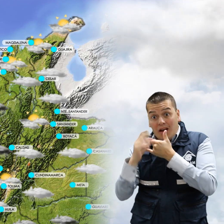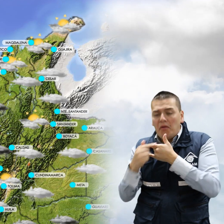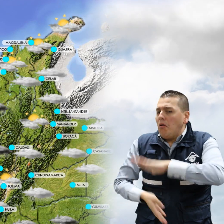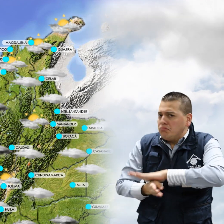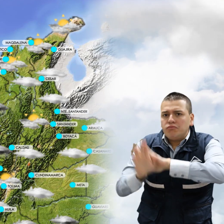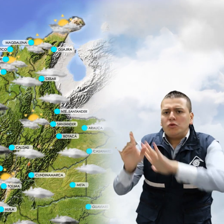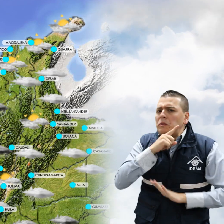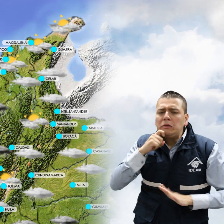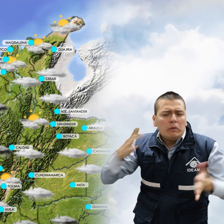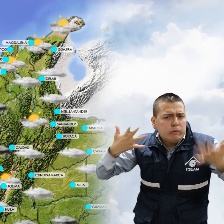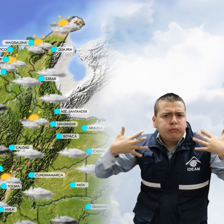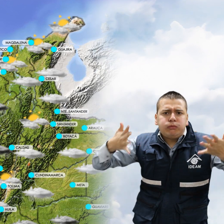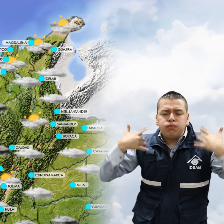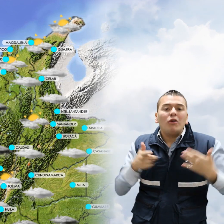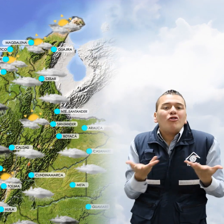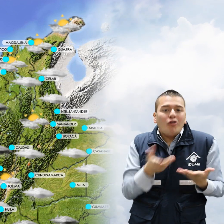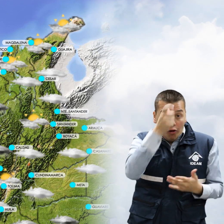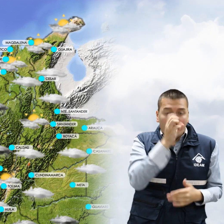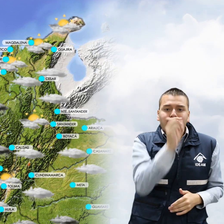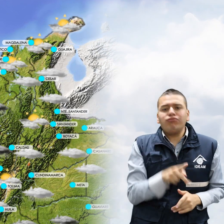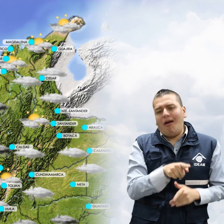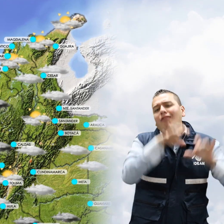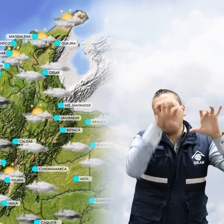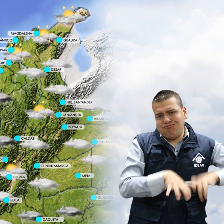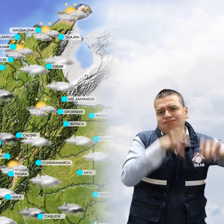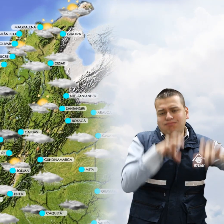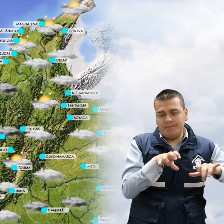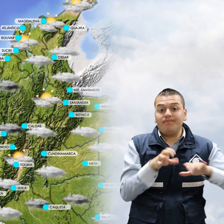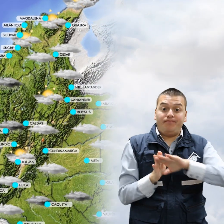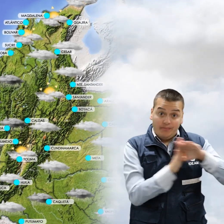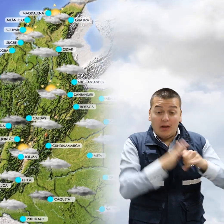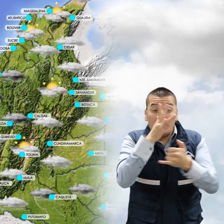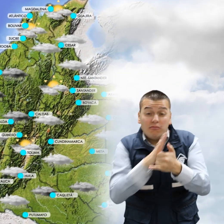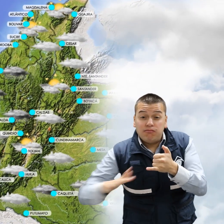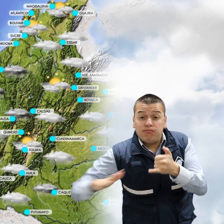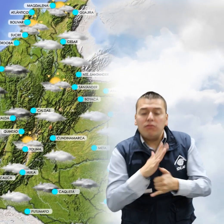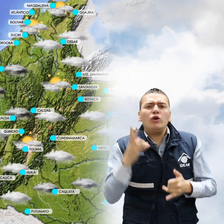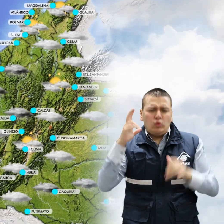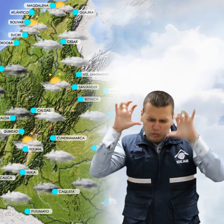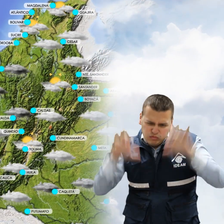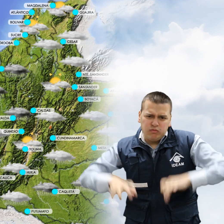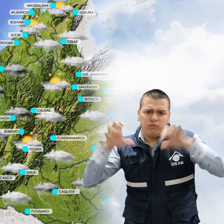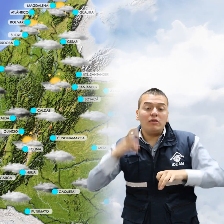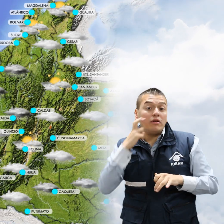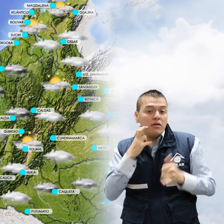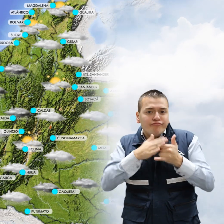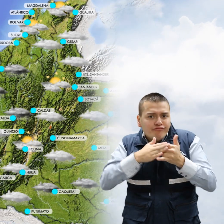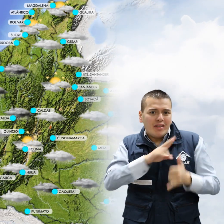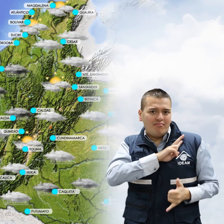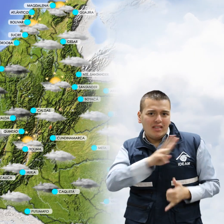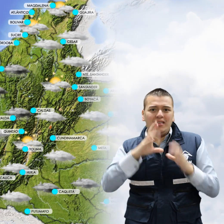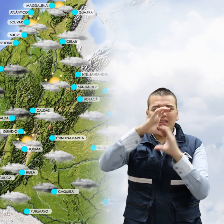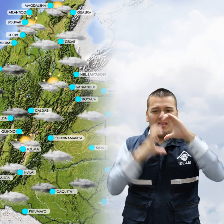secas, excepto por algunas lluvias sobre el sur de Córdoba. En la región pacífica se estima lluvias sobre Chocó y sectores del litoral de Cauca